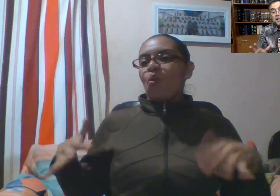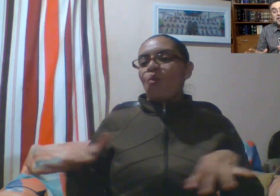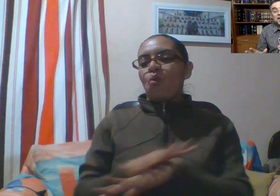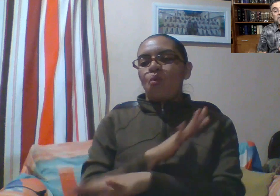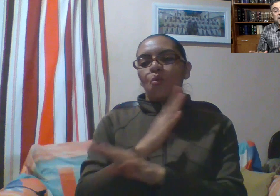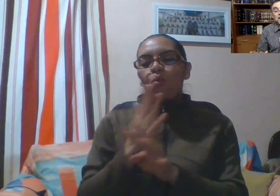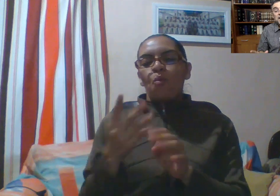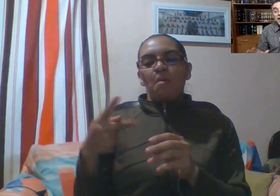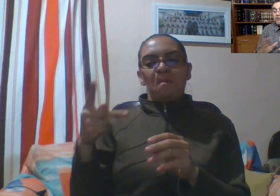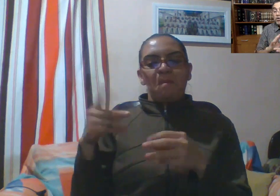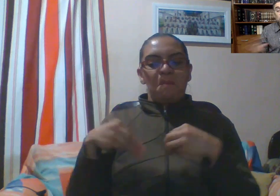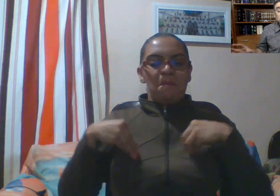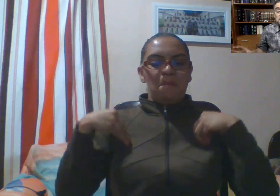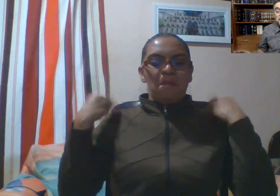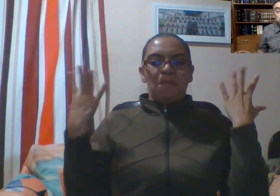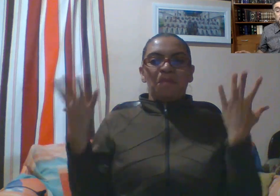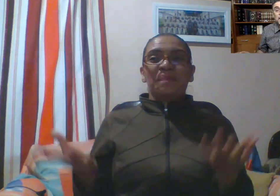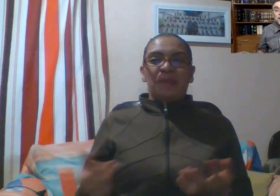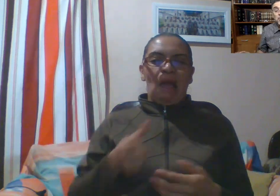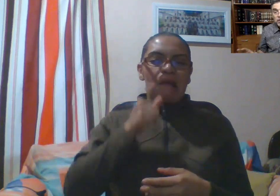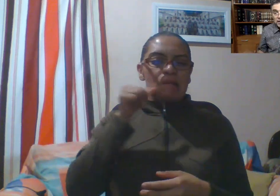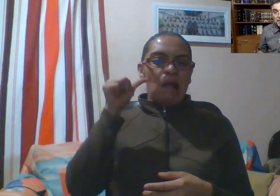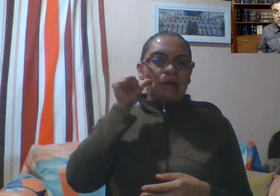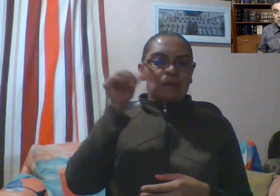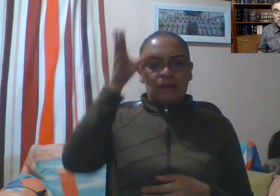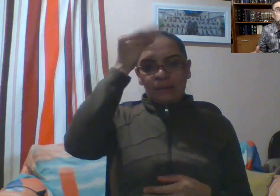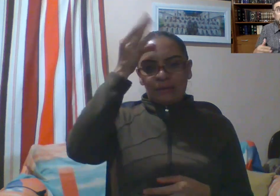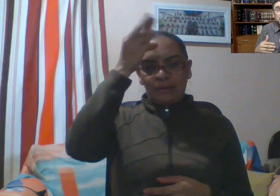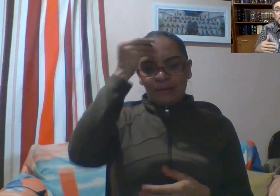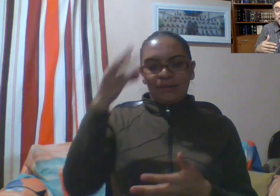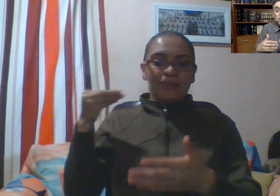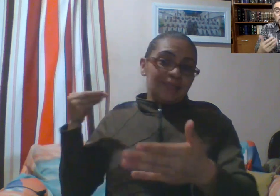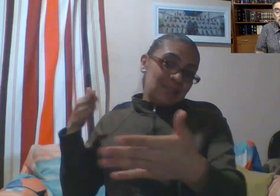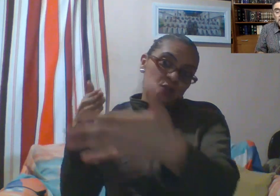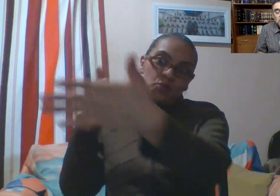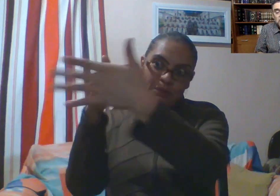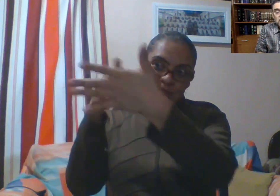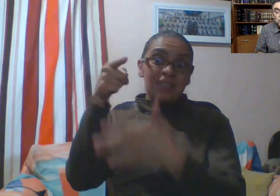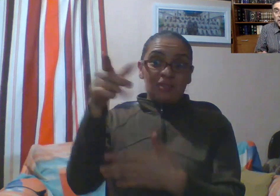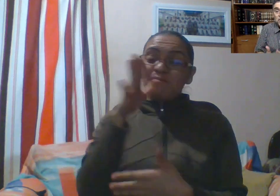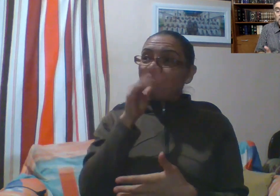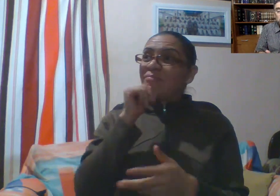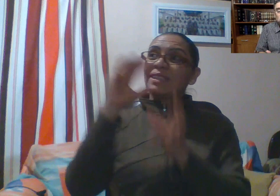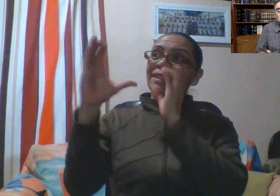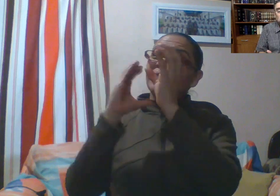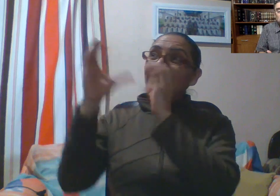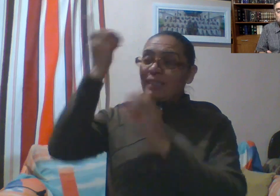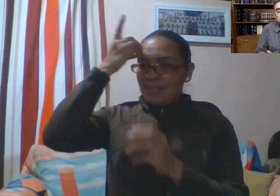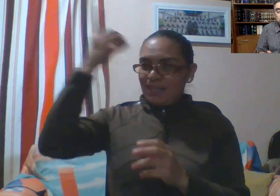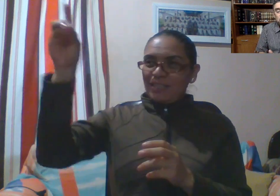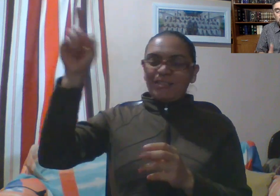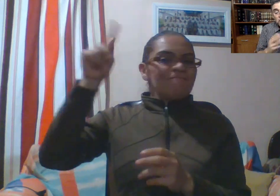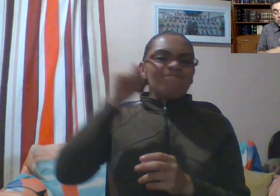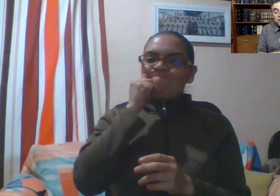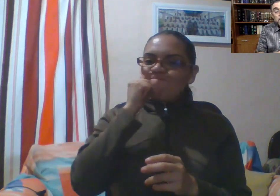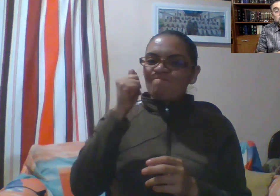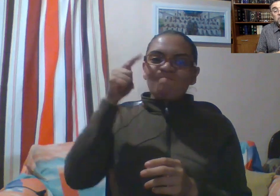sea la barrera, haz todo lo necesario para comunicarte con el Señor, para encontrarte con el Señor, para tener un encuentro con Él. Hoy tenemos una nueva